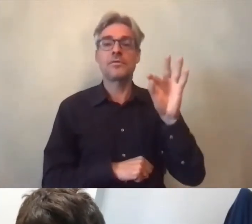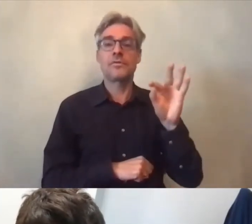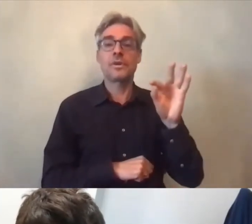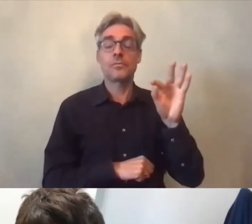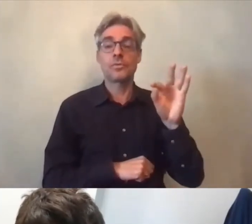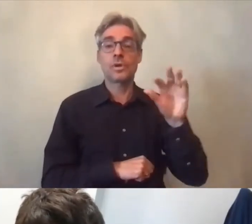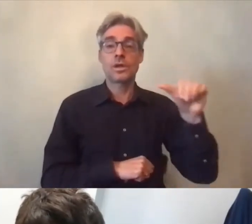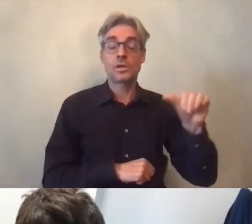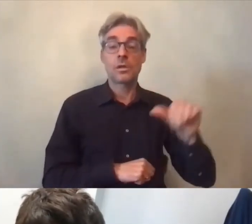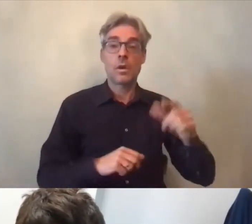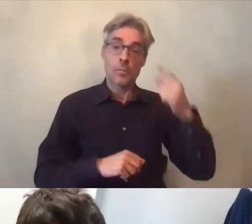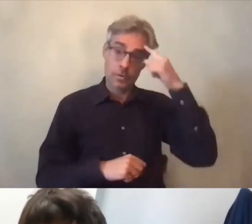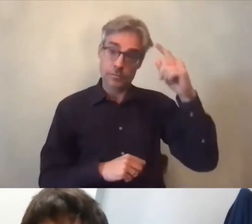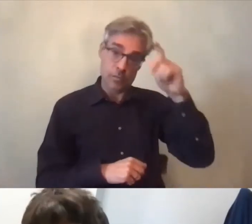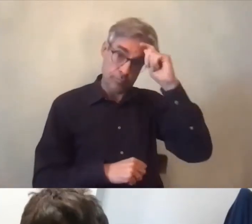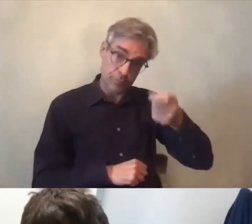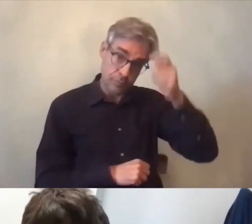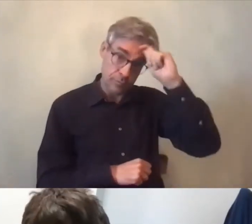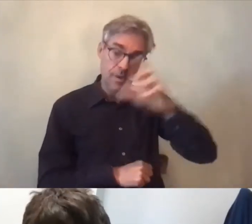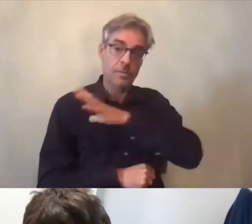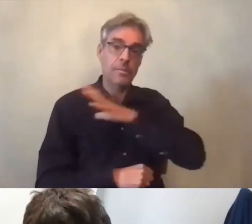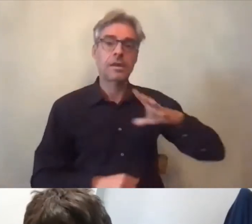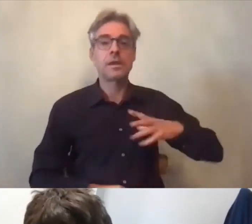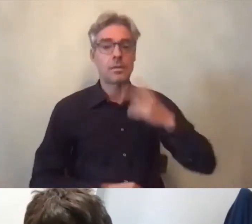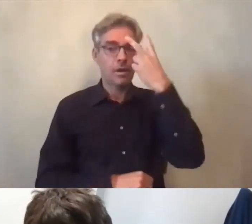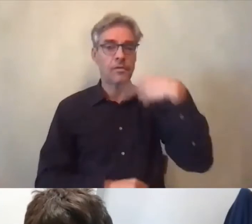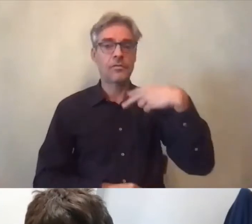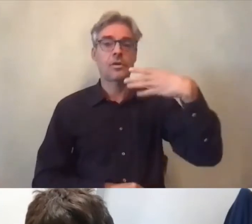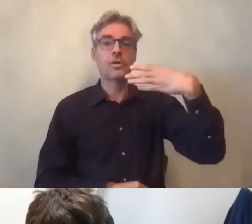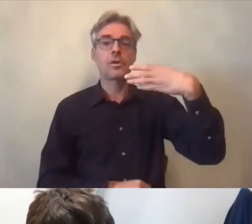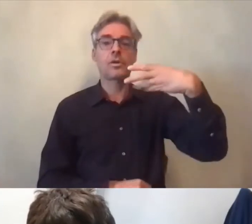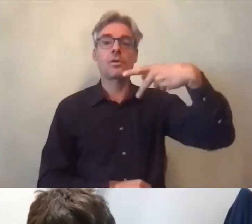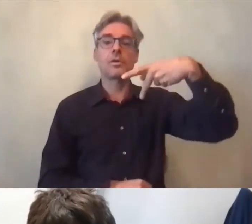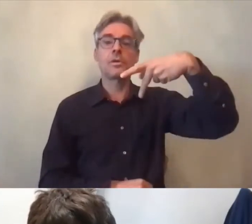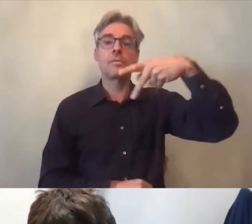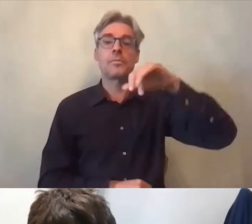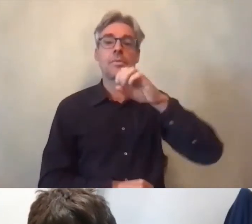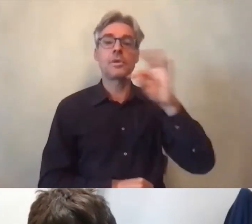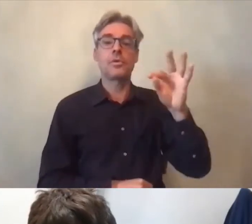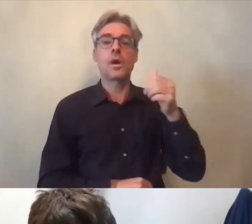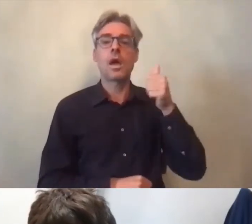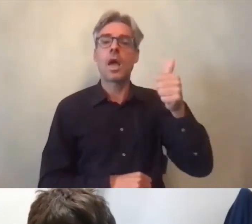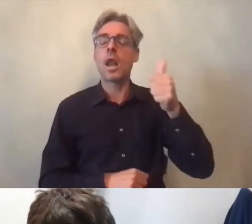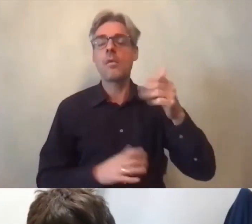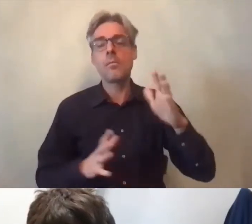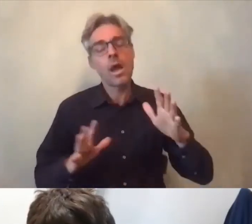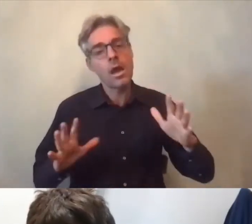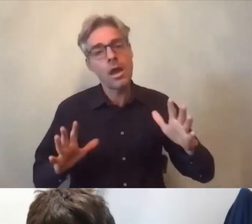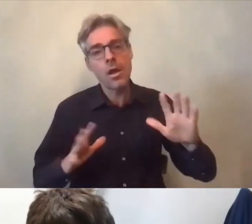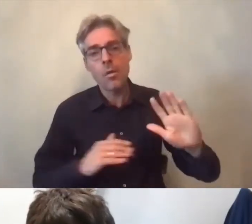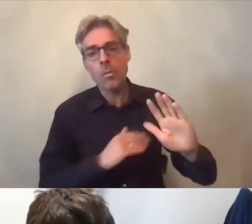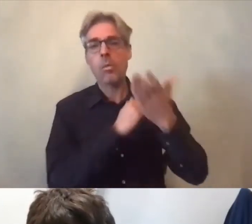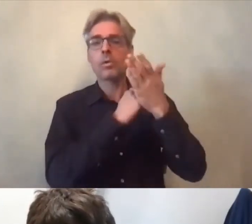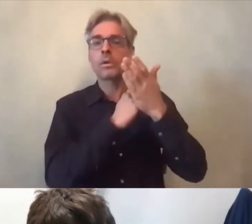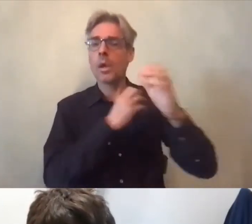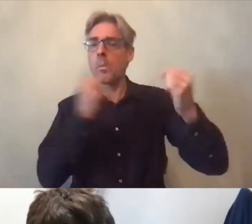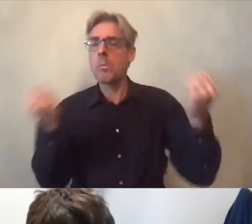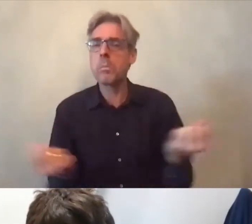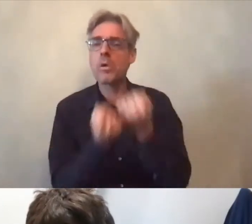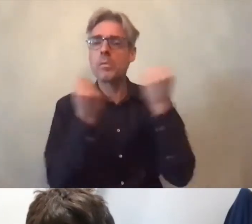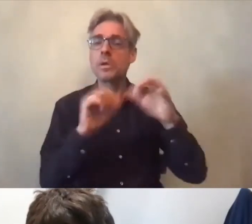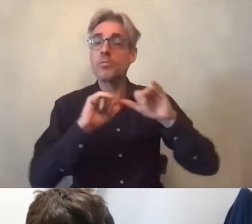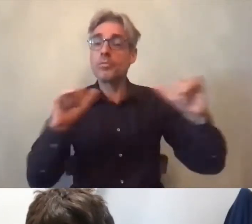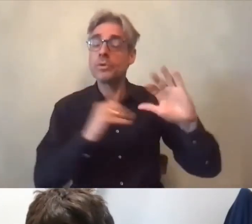pour saluer la mémoire de Modipio à cet instant parce que je pense qu'elle a fait beaucoup pour faire connaître le sujet dont on va parler et